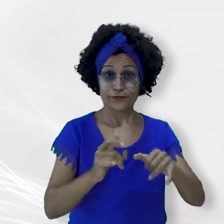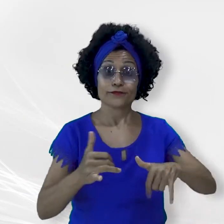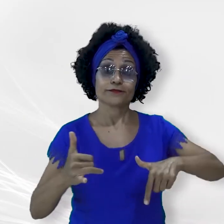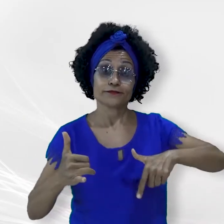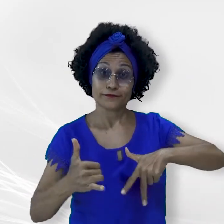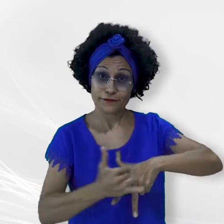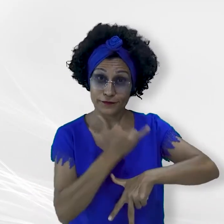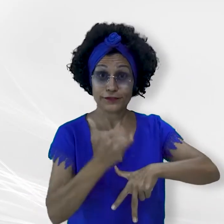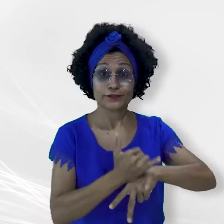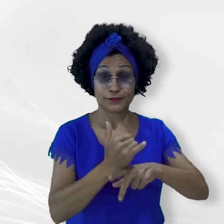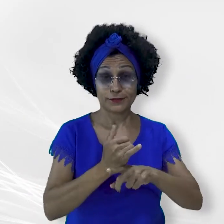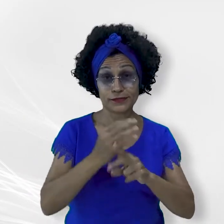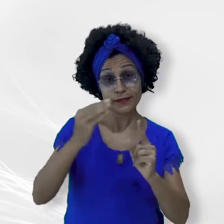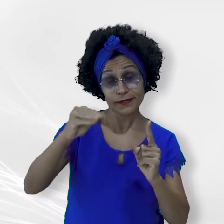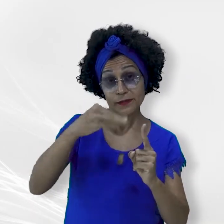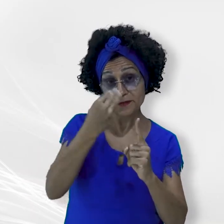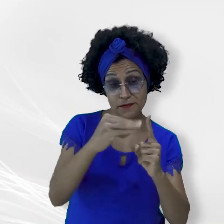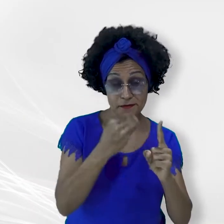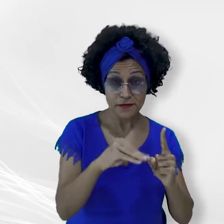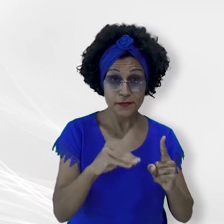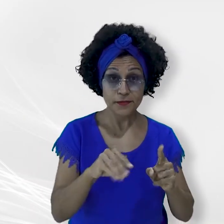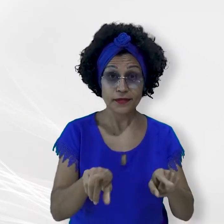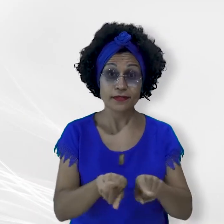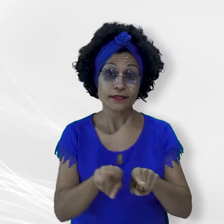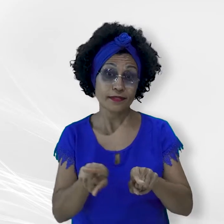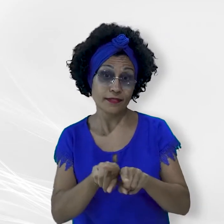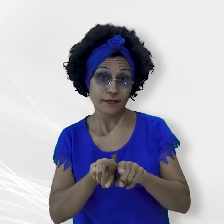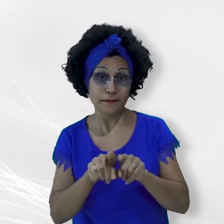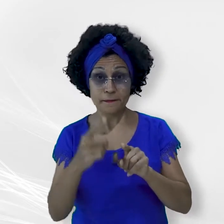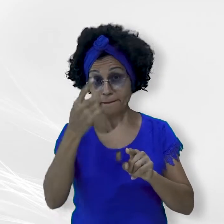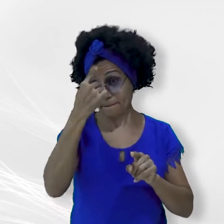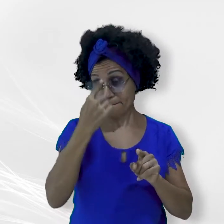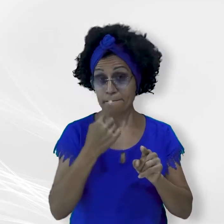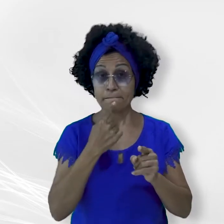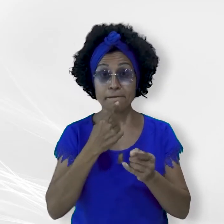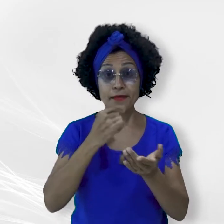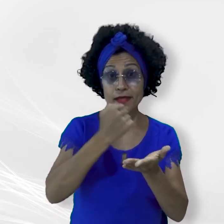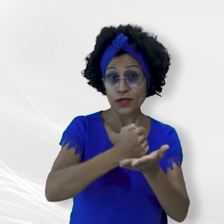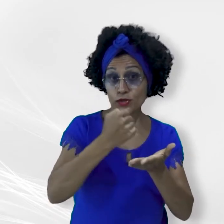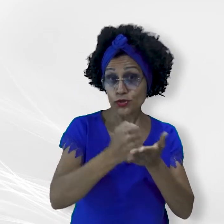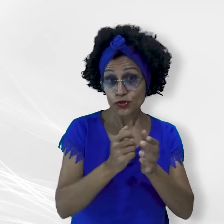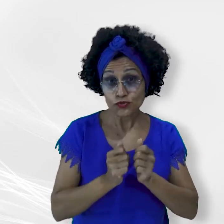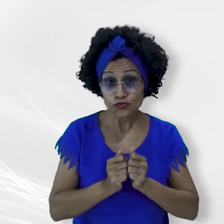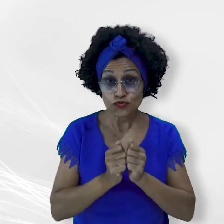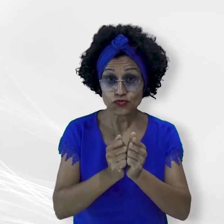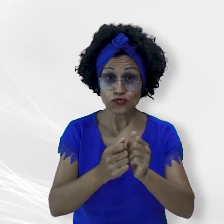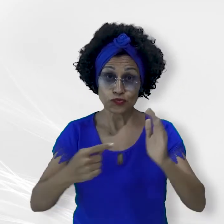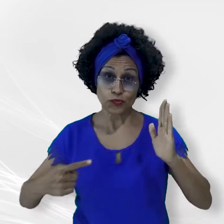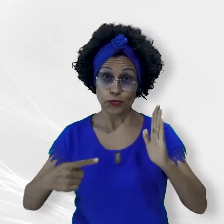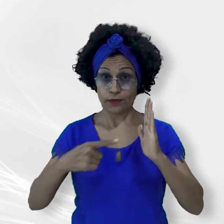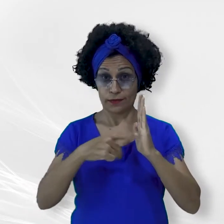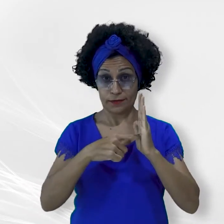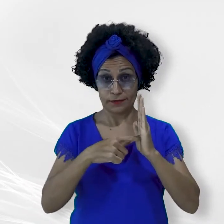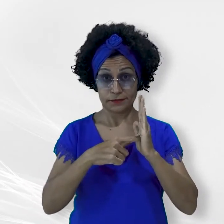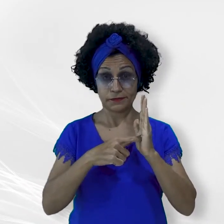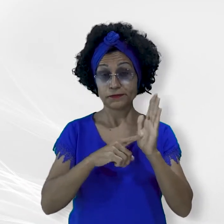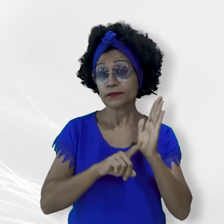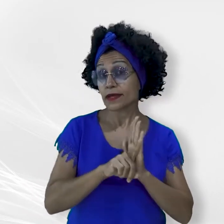ferramenta permite também a inclusão de arquivos em imagem dos documentos que normalmente acompanham o registro, exame de corpo e